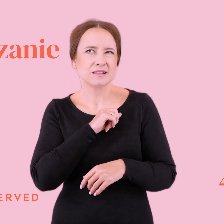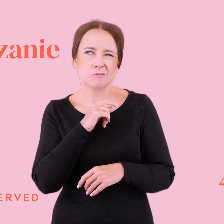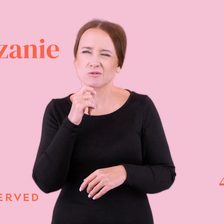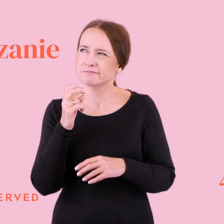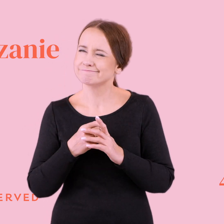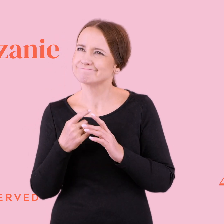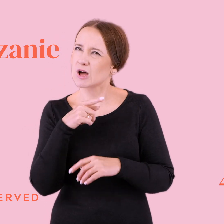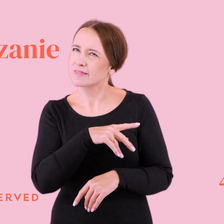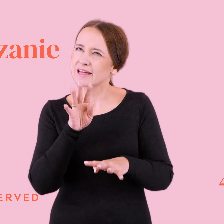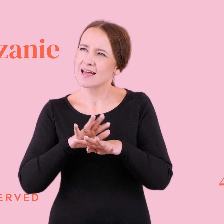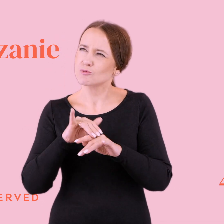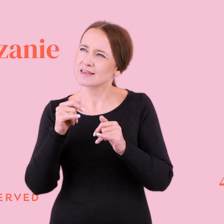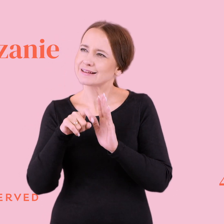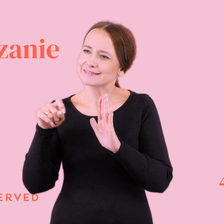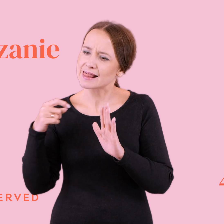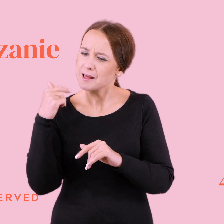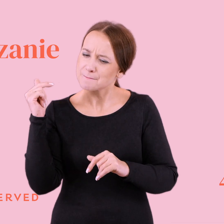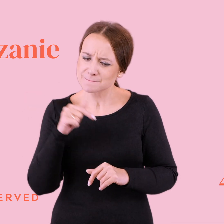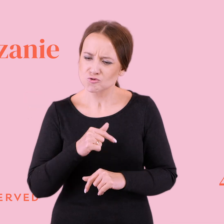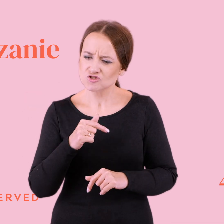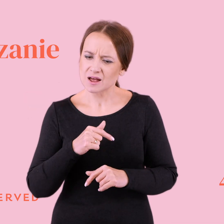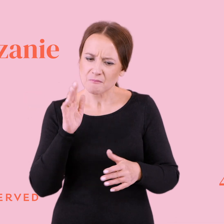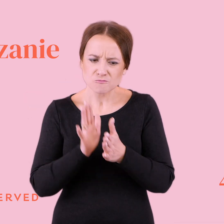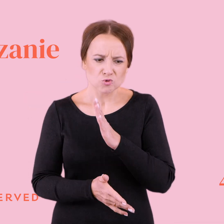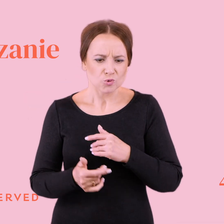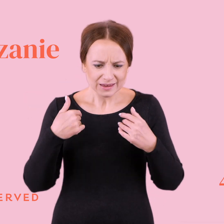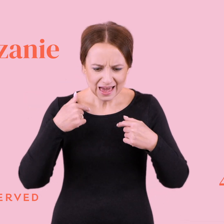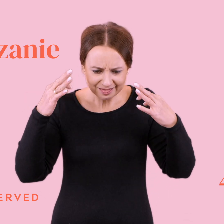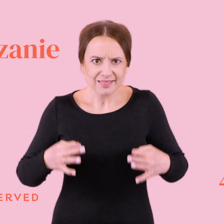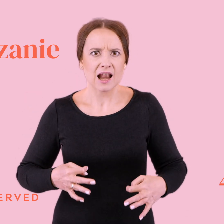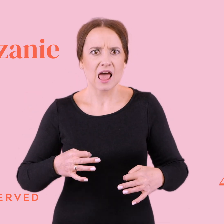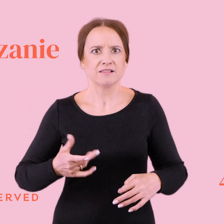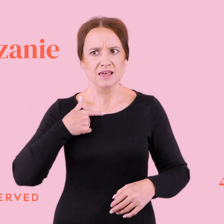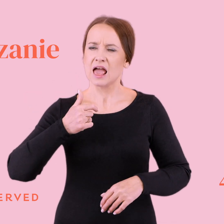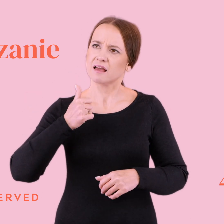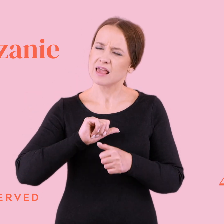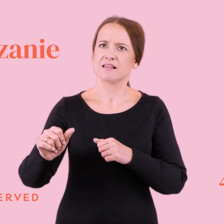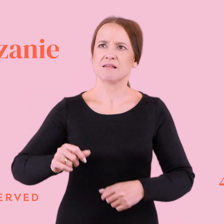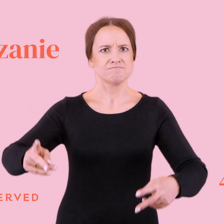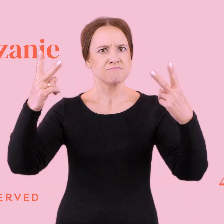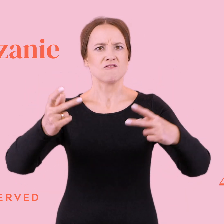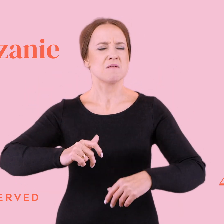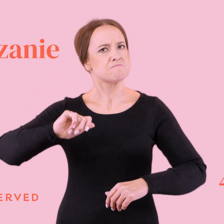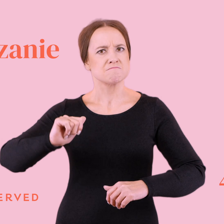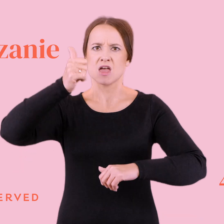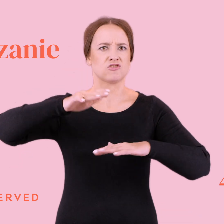kurwa, ona mnie traktuje jak serial. Muszę po prostu zacząć stawiać siebie samego na pierwszym miejscu. A nie jakąś dziewczynę, którą ma mnie gdzieś, tak?